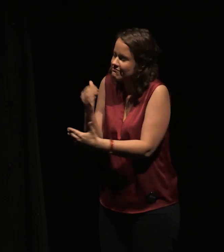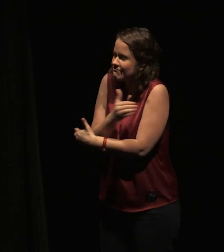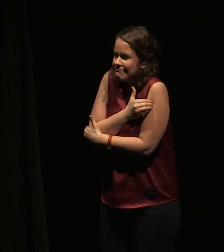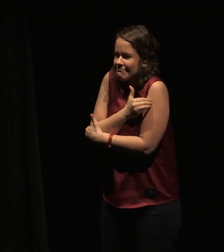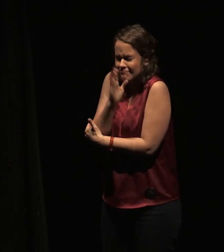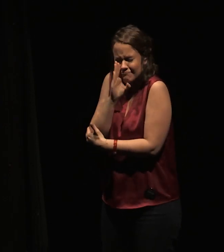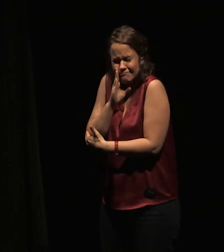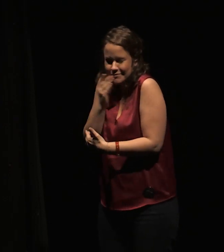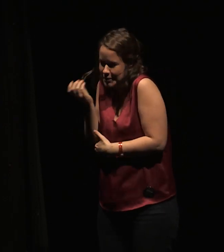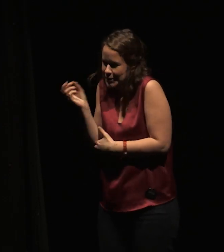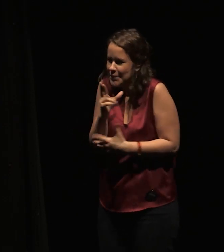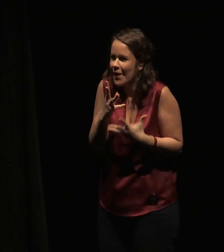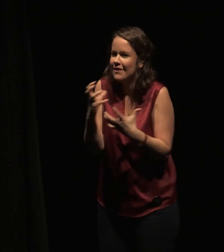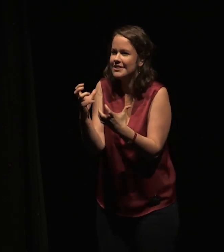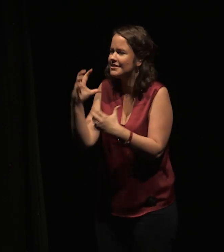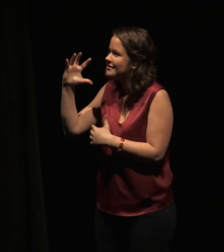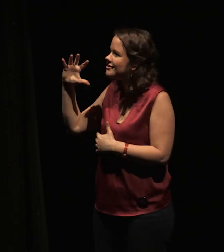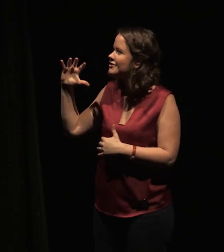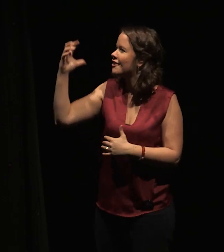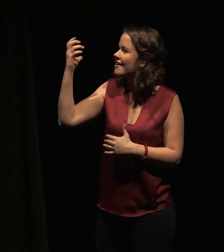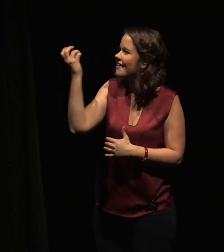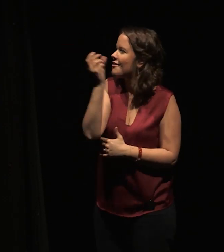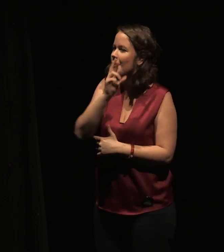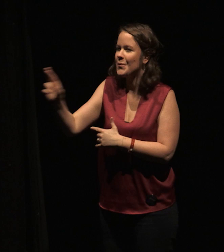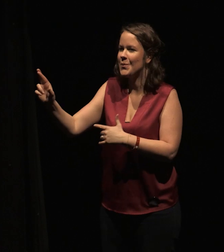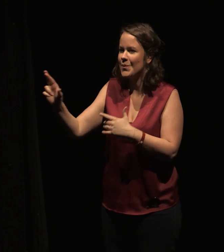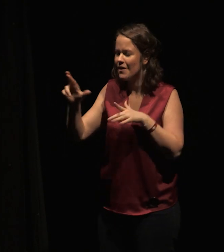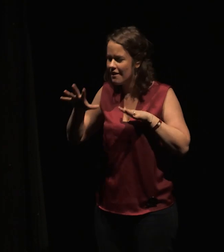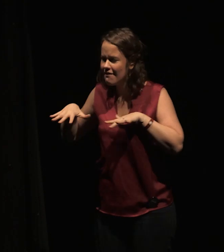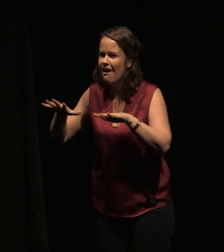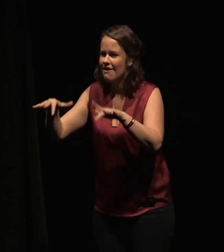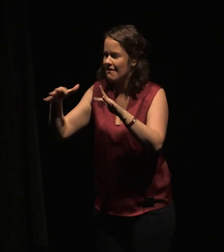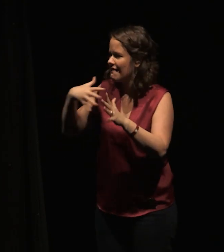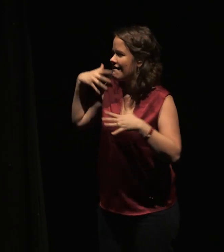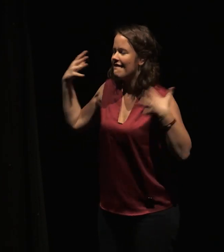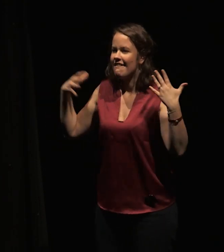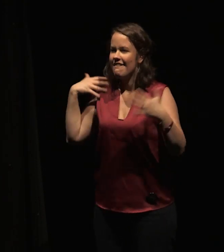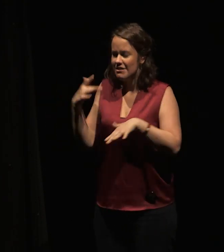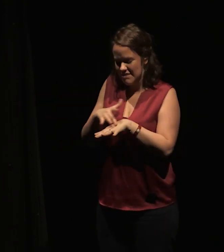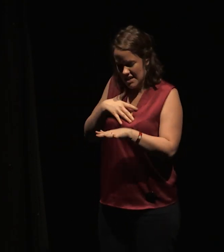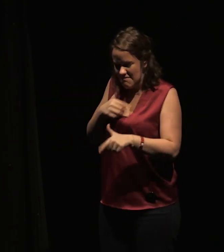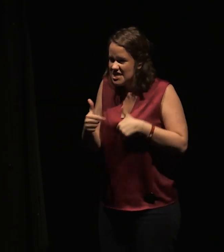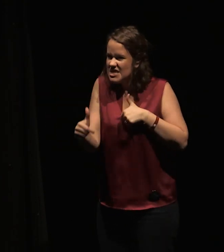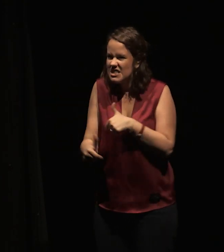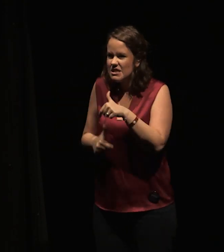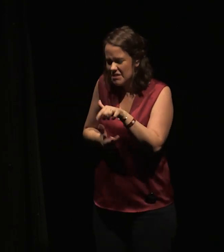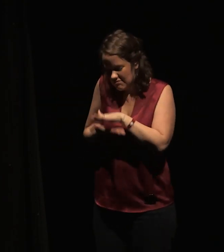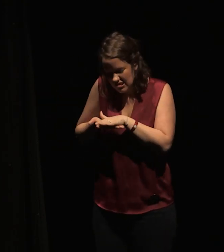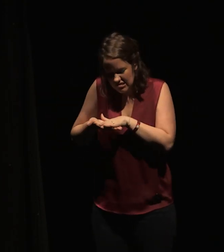des parfums d'un soleil, d'un fleuve sur tes épaules, de pieds qui égratinent le soir et ils versent des larmes de lait à la nuit du